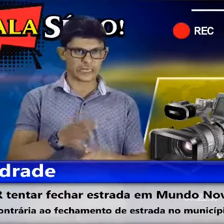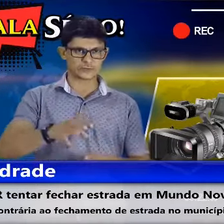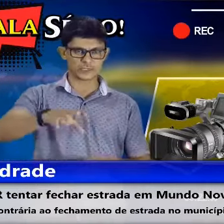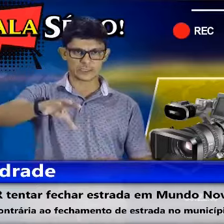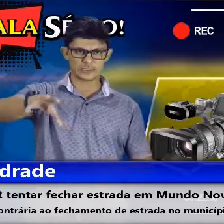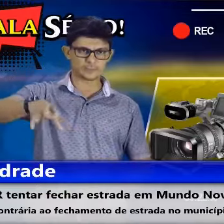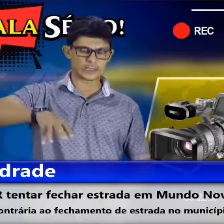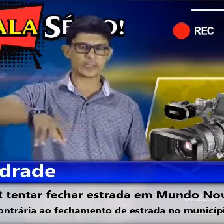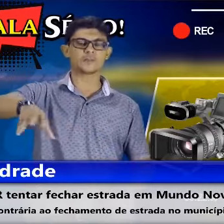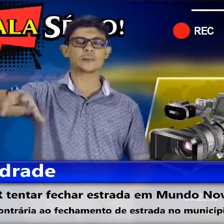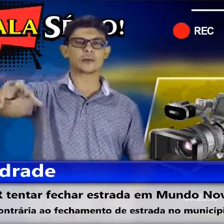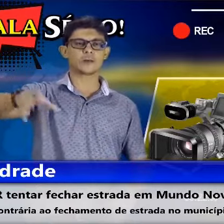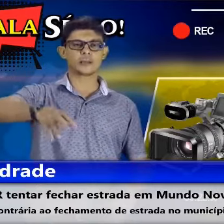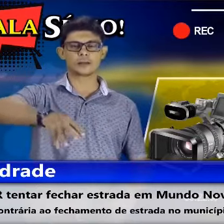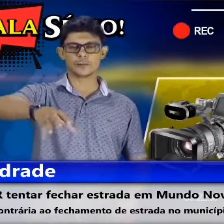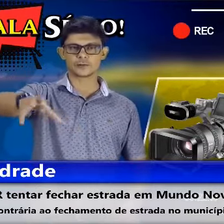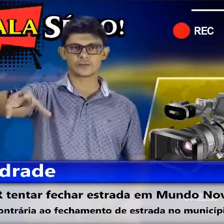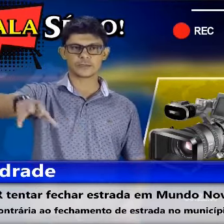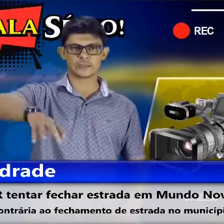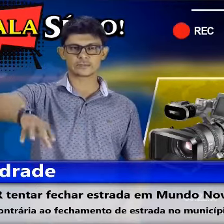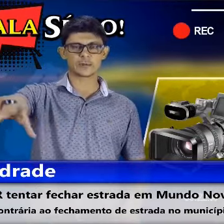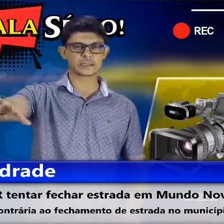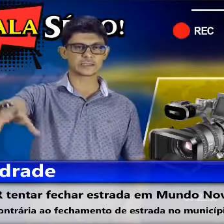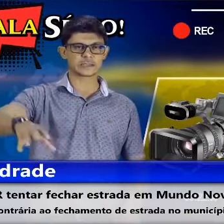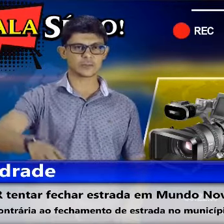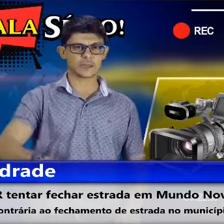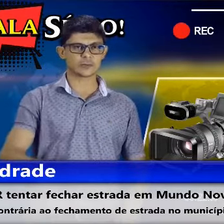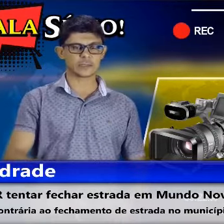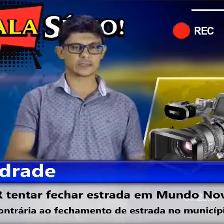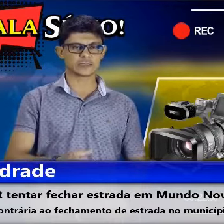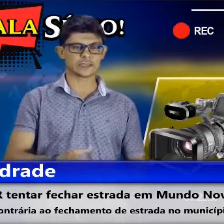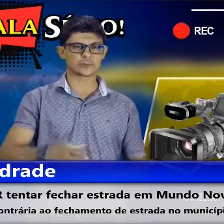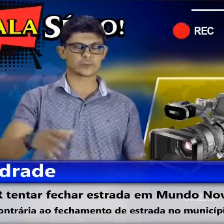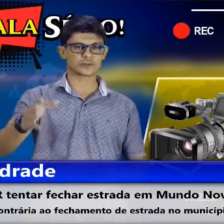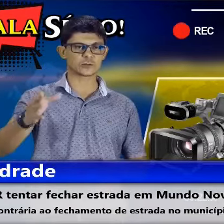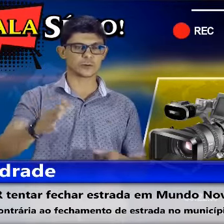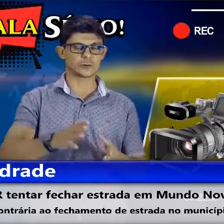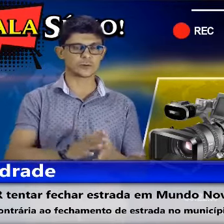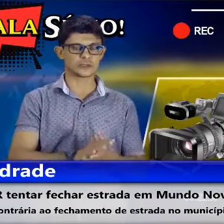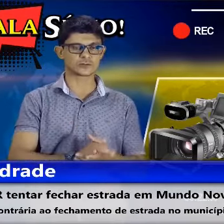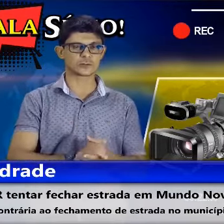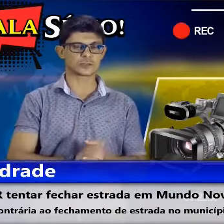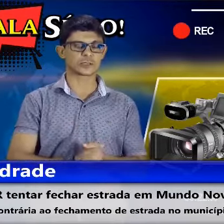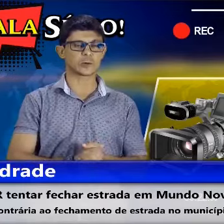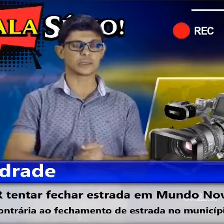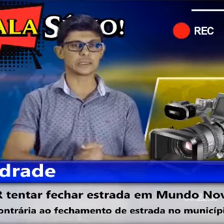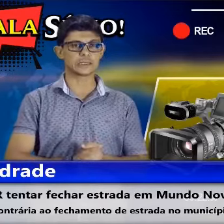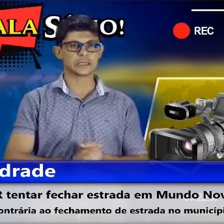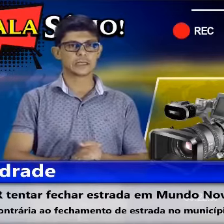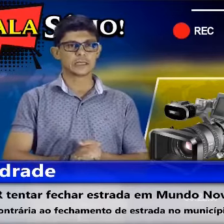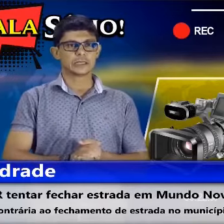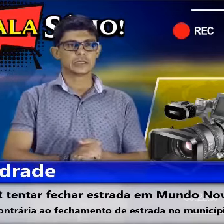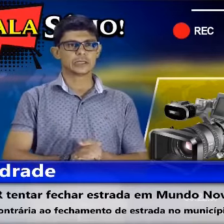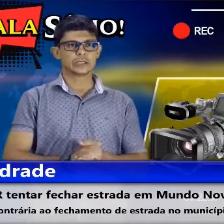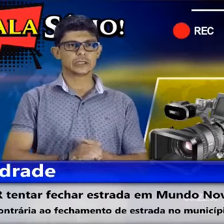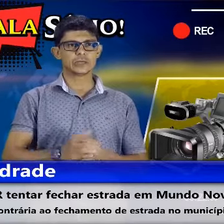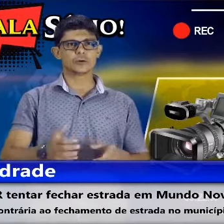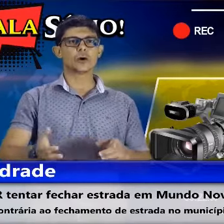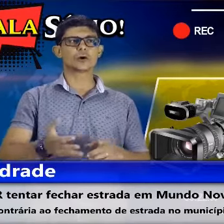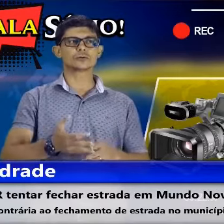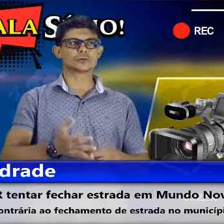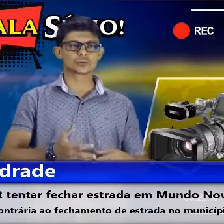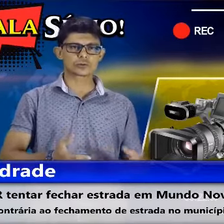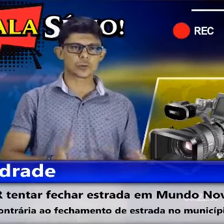aviários ali, para quem vai para Guaíra pode ver, nas margens da BR-163, próximo ao Momentos Motel ali, e